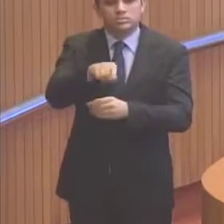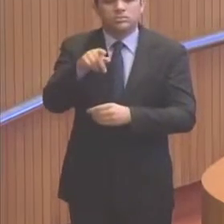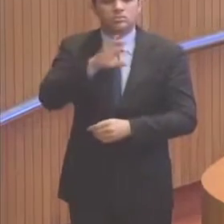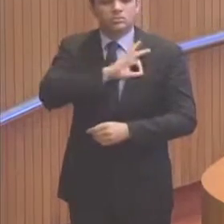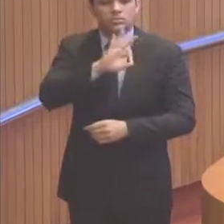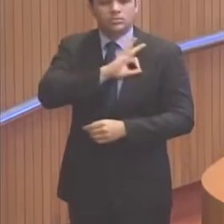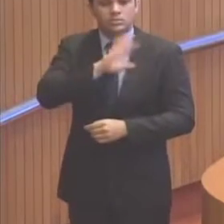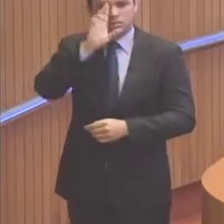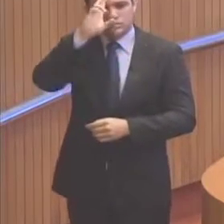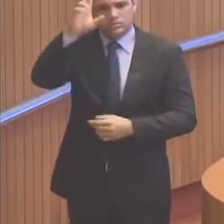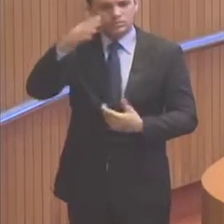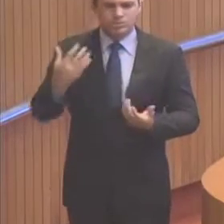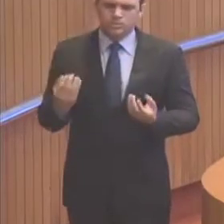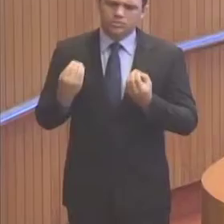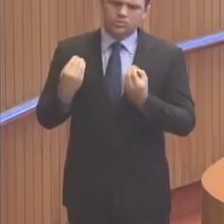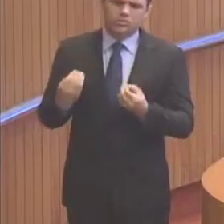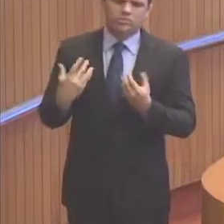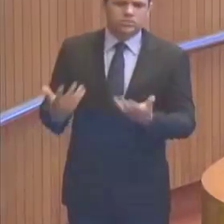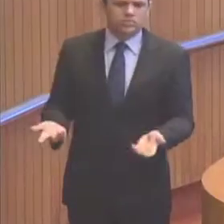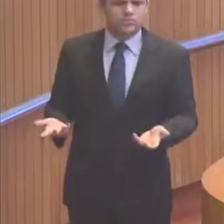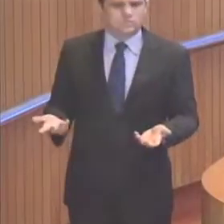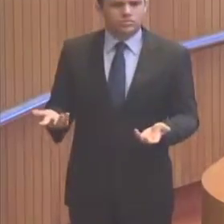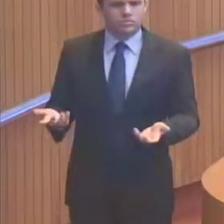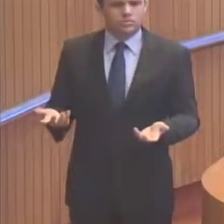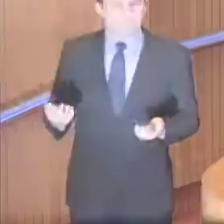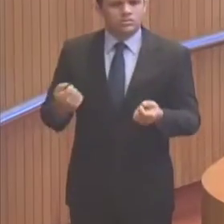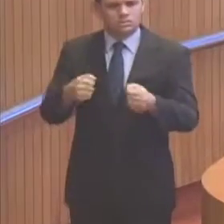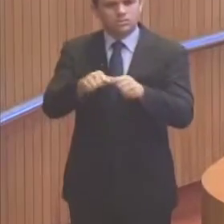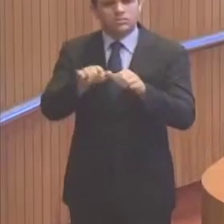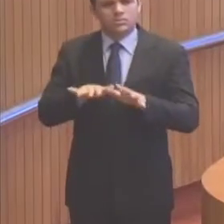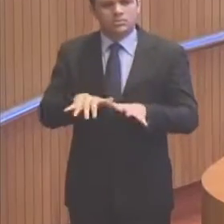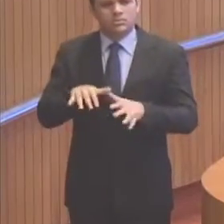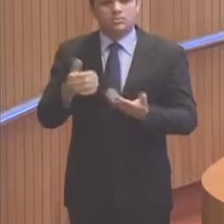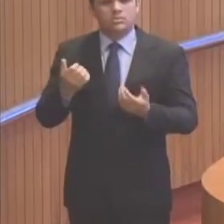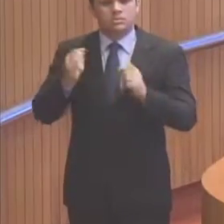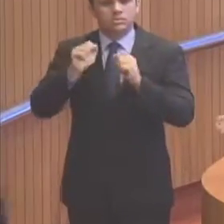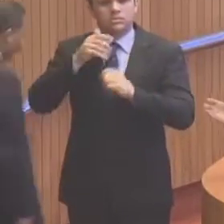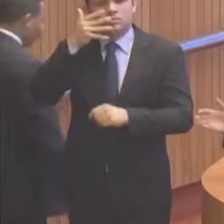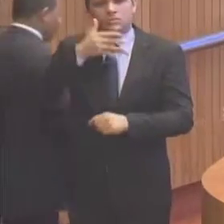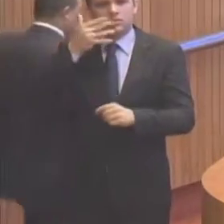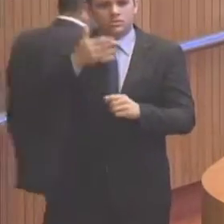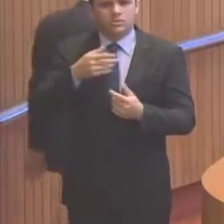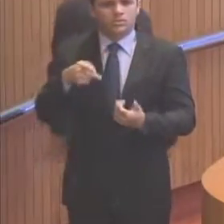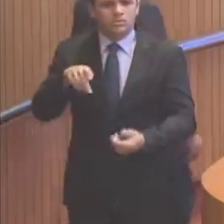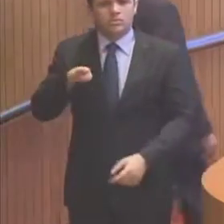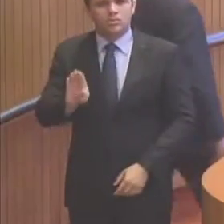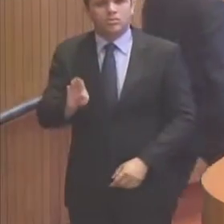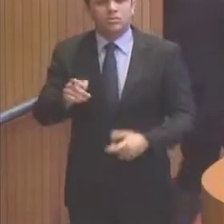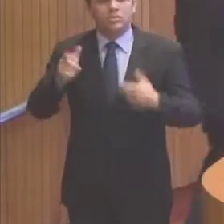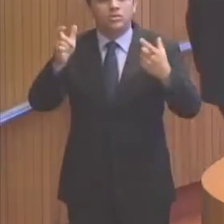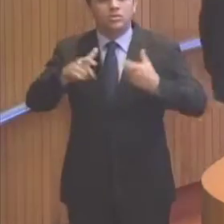onde é que já se viu a audiência pública dentro do comando da polícia,